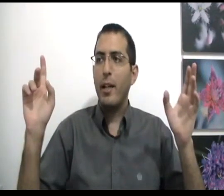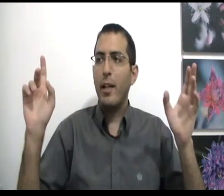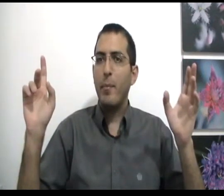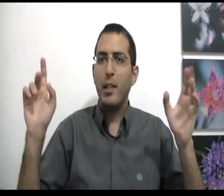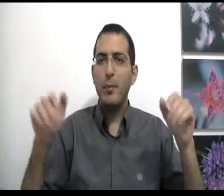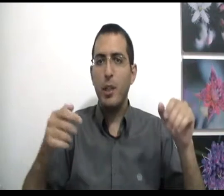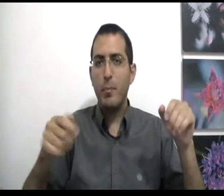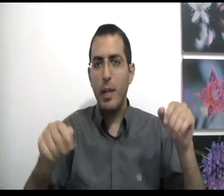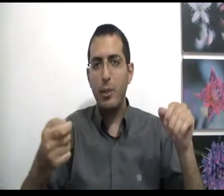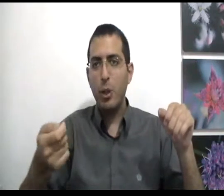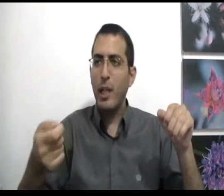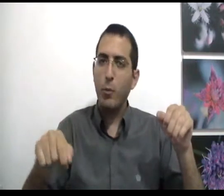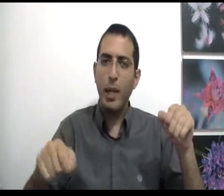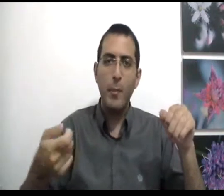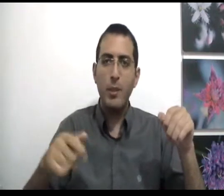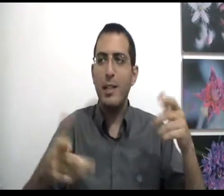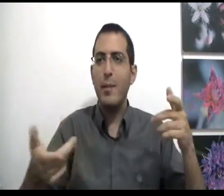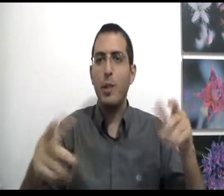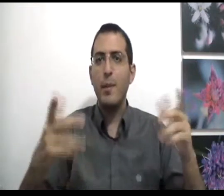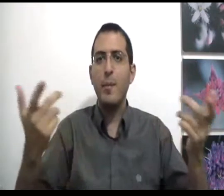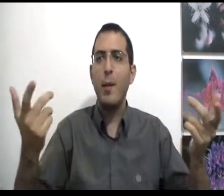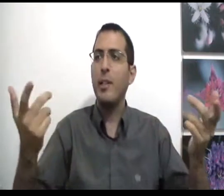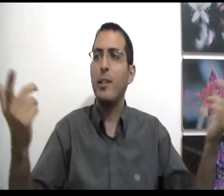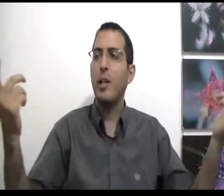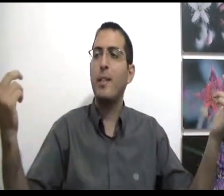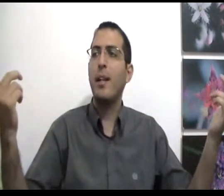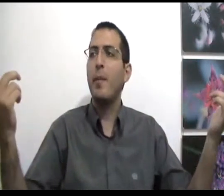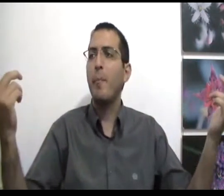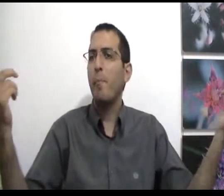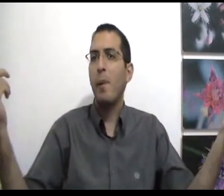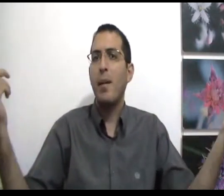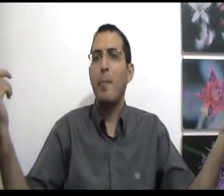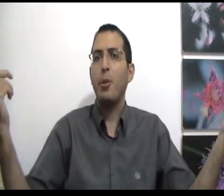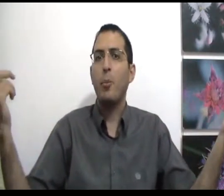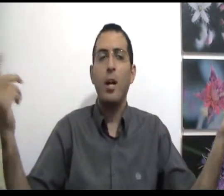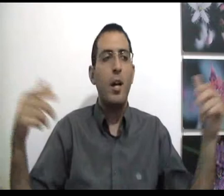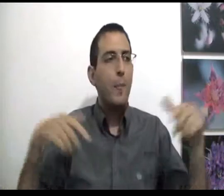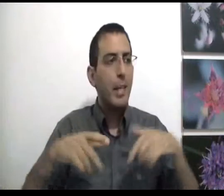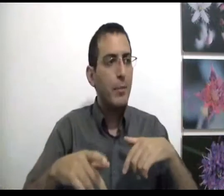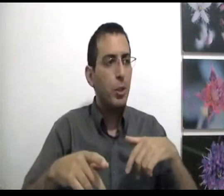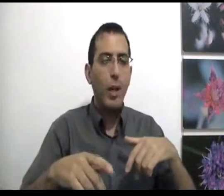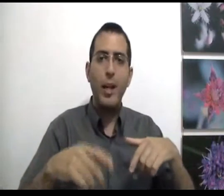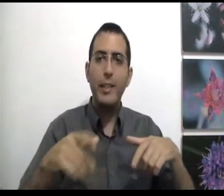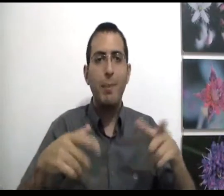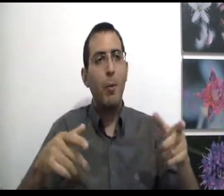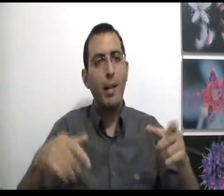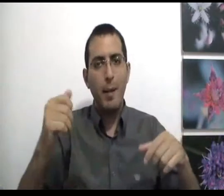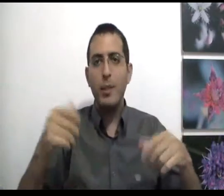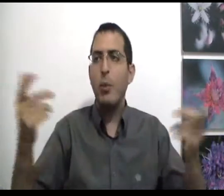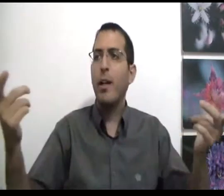בן אדם שהיש דולקת ומחבא אותה זה אלימות למה אתה מחבא את האש? למה אתה אלים? מה פתאום? בן אדם שדורך על הרצפה הוא אלים, למה אתה דורך